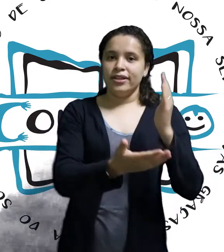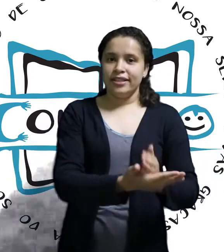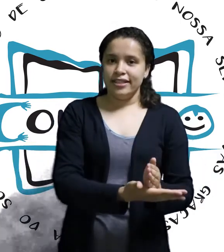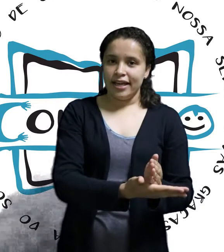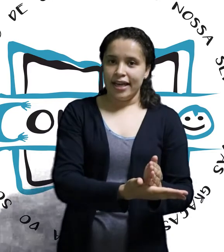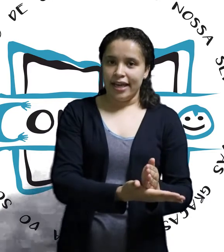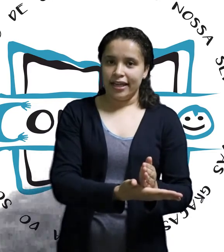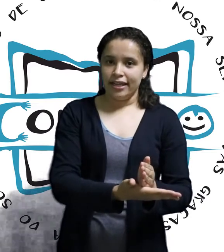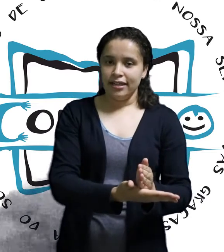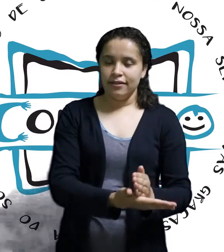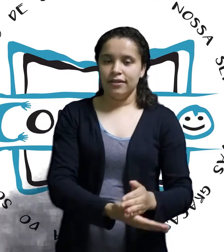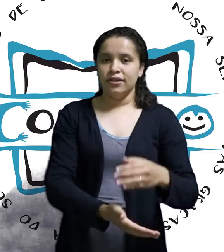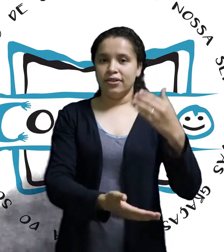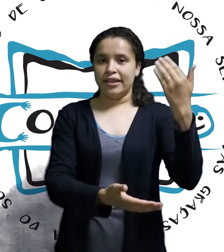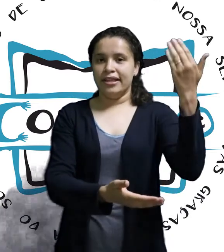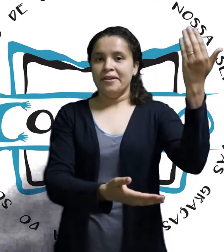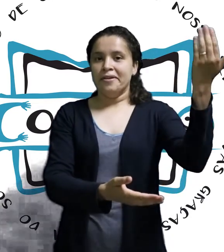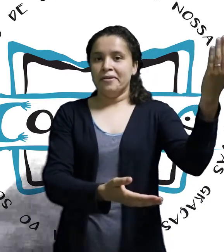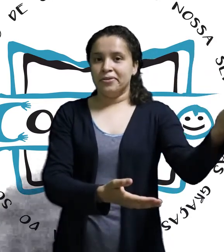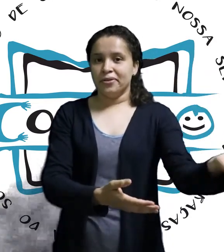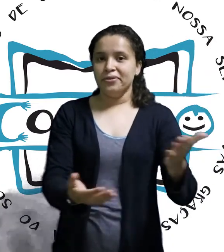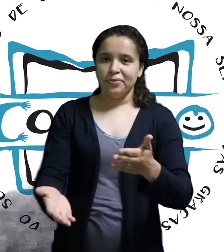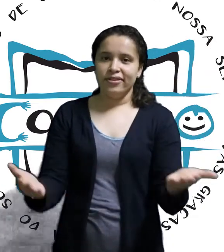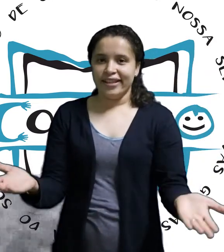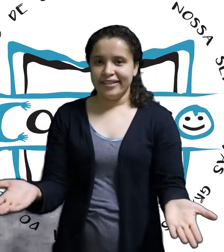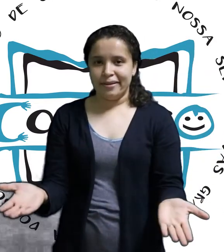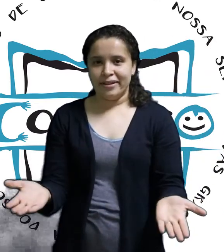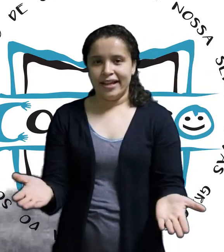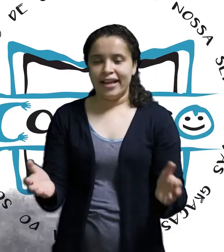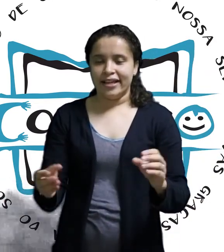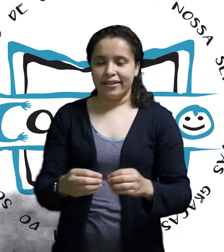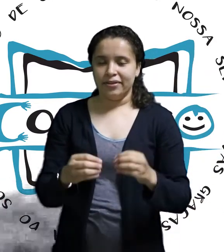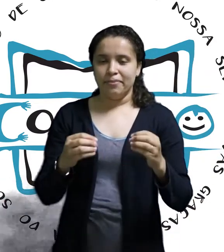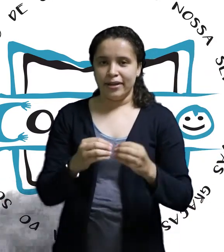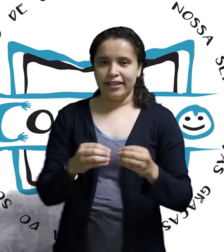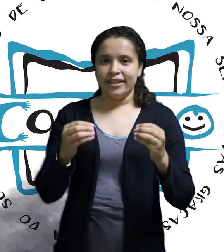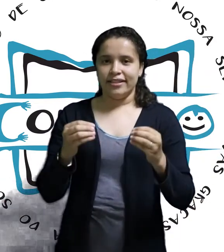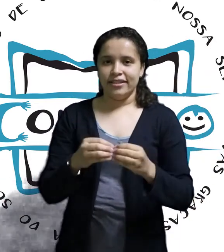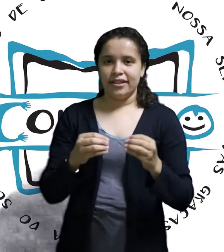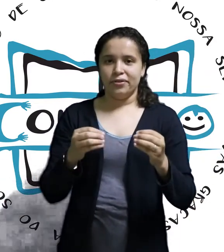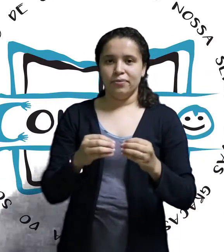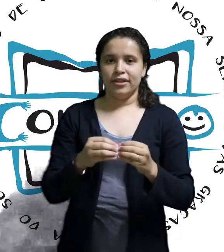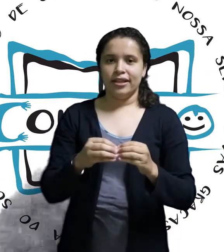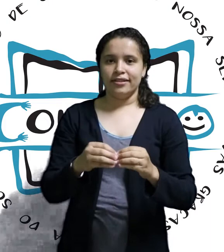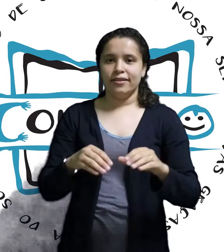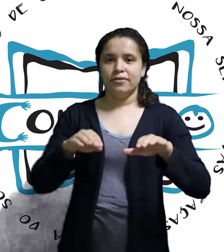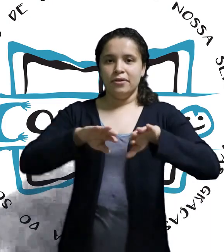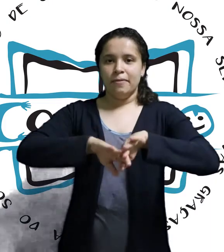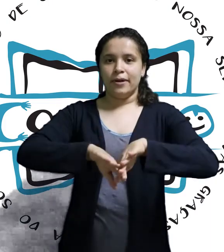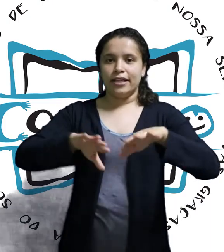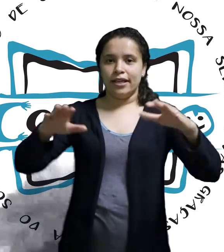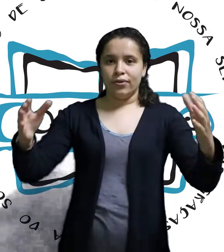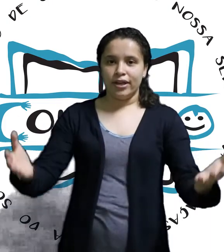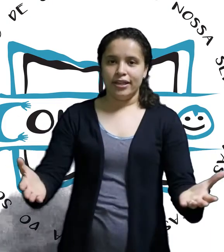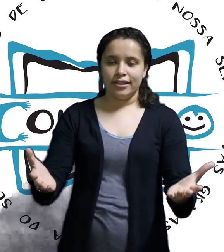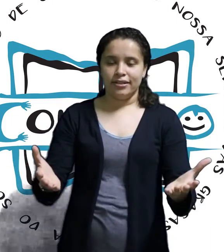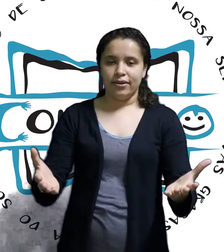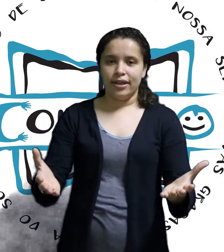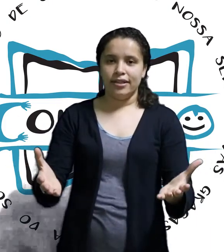existe a regra. Só que todo mundo tem que saber da regra. Então, também tem que existir a comunicação para que a organização, ela